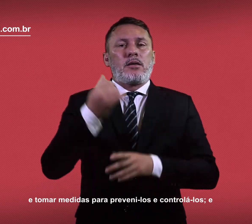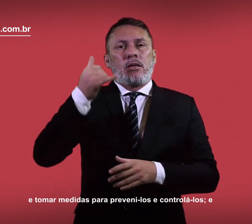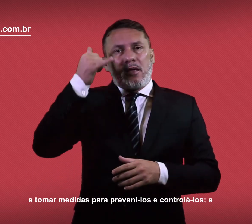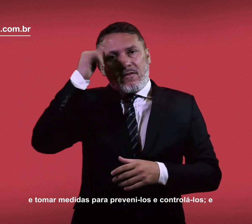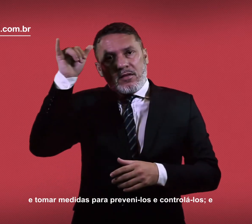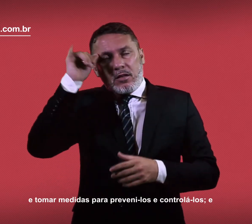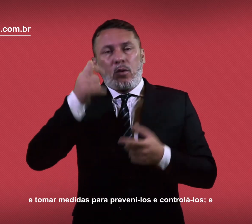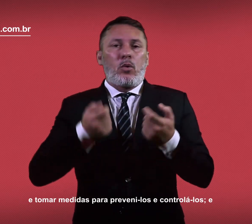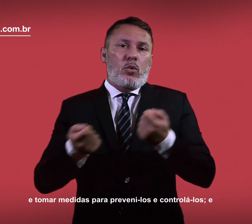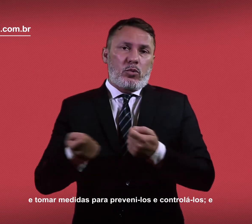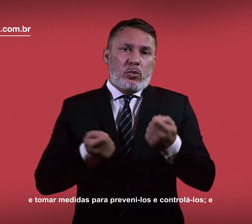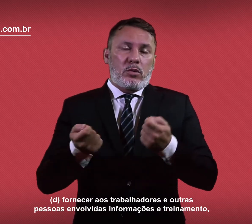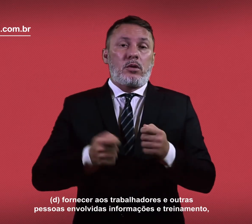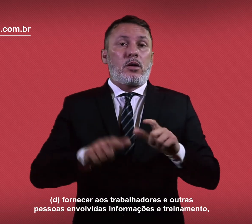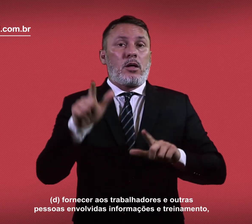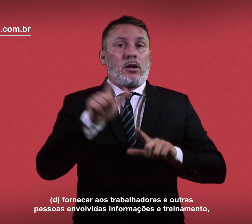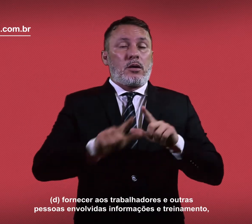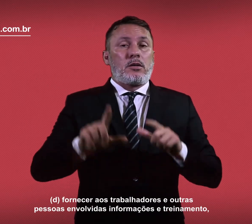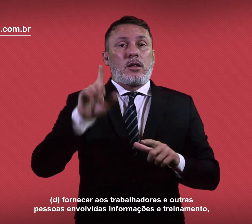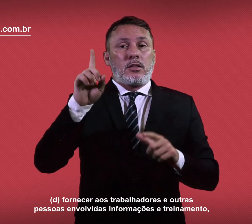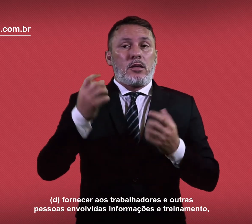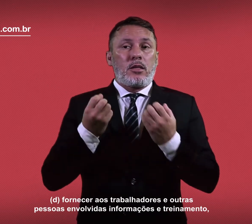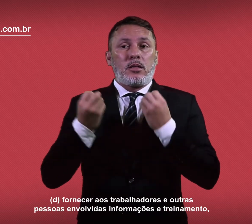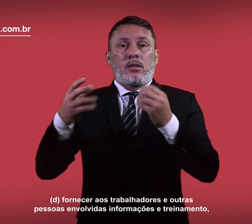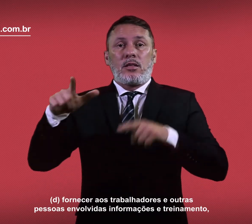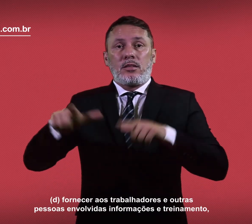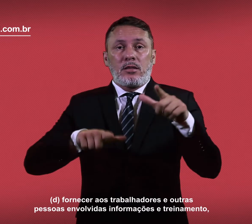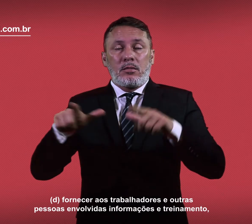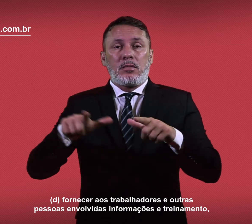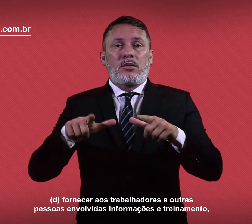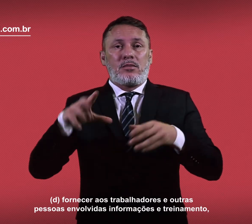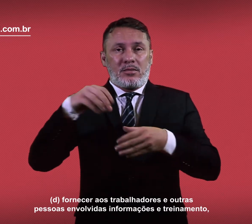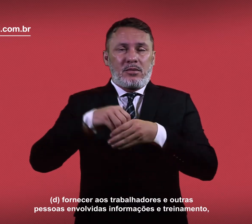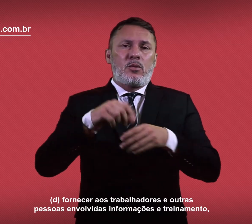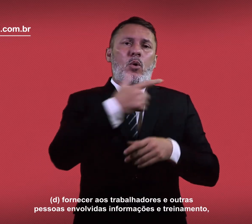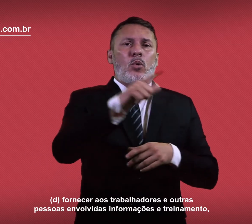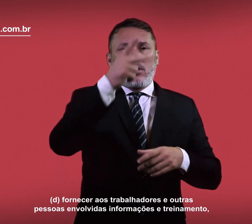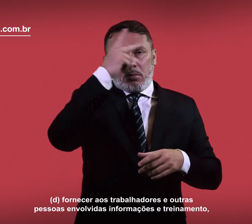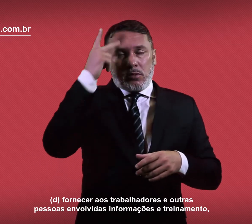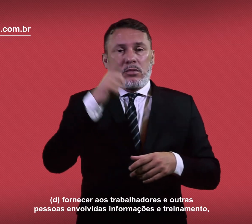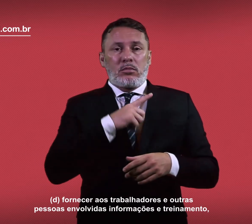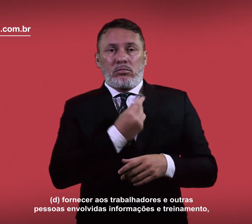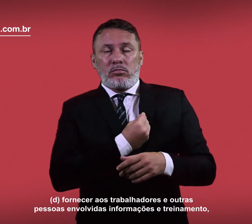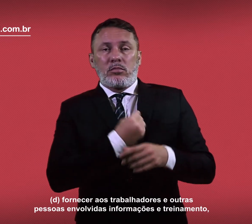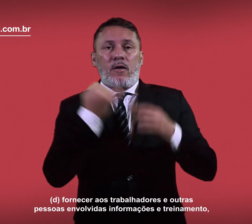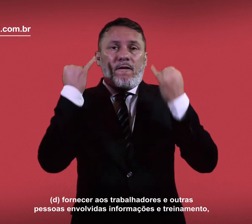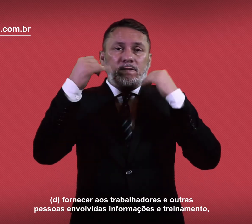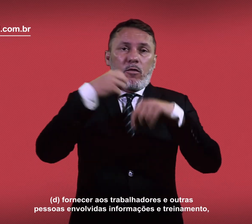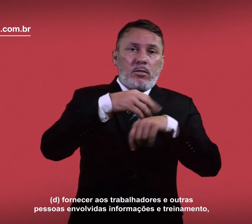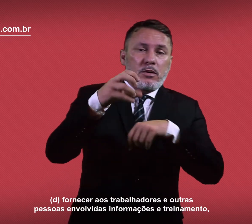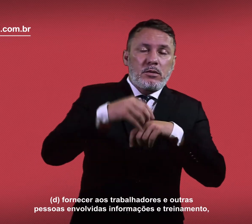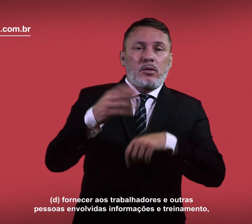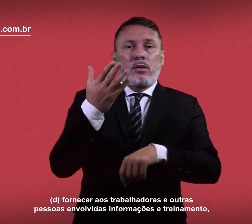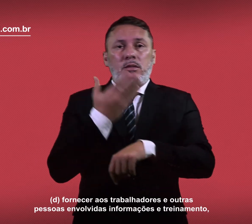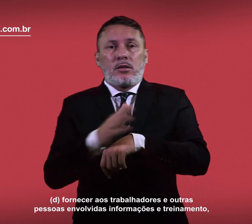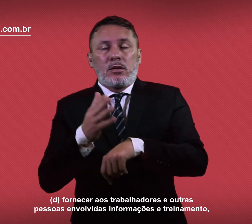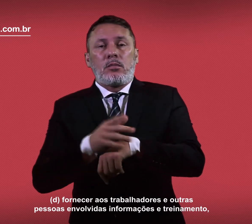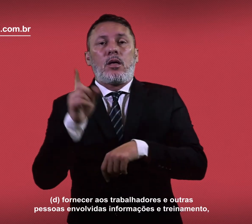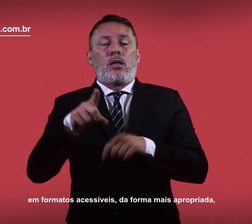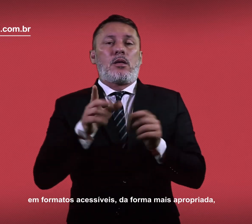e controlá-los. E. A linha D. Fornecer aos trabalhadores e outras pessoas envolvidas informações e treinamento, em